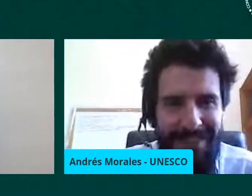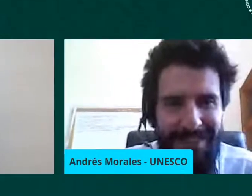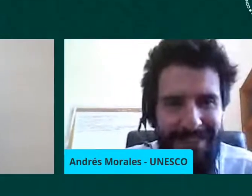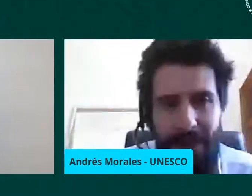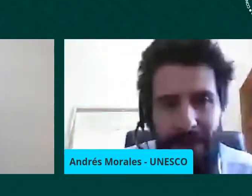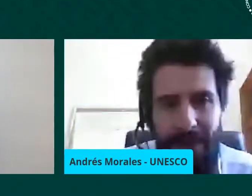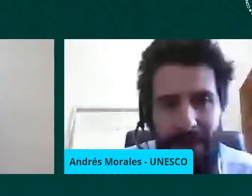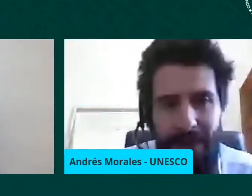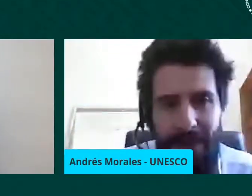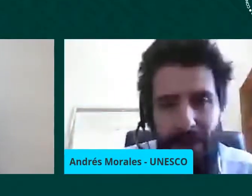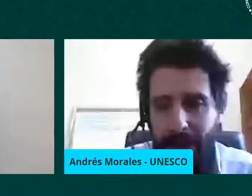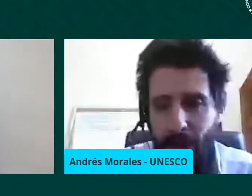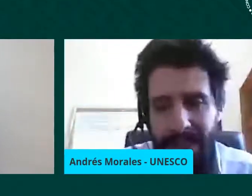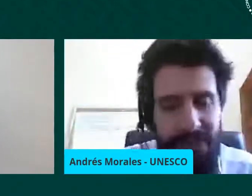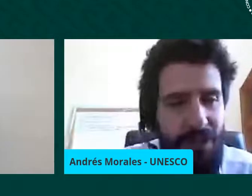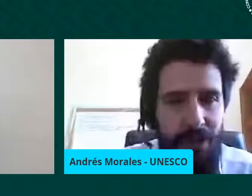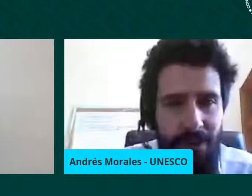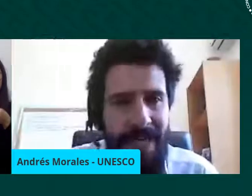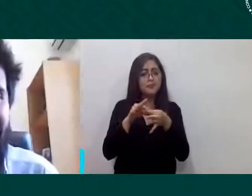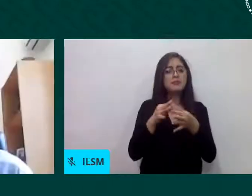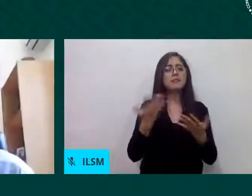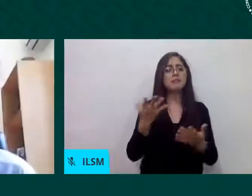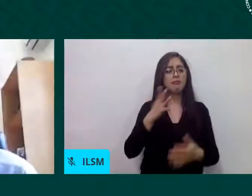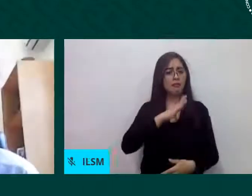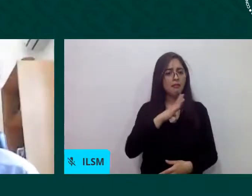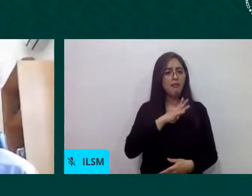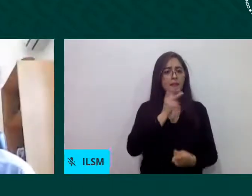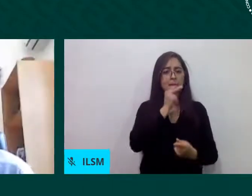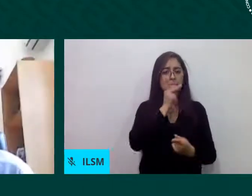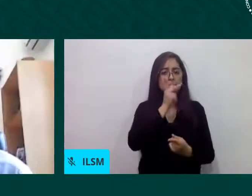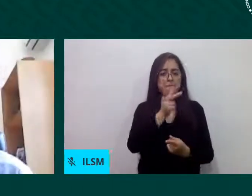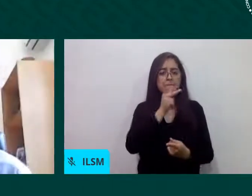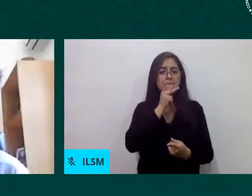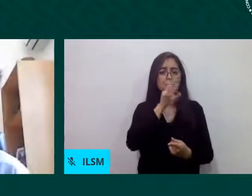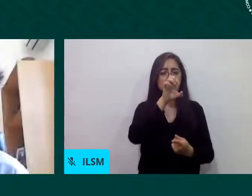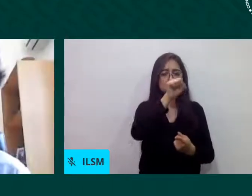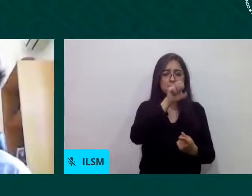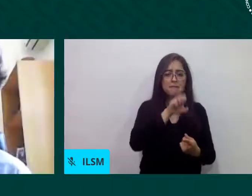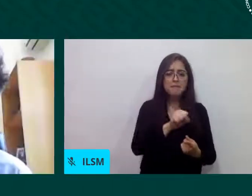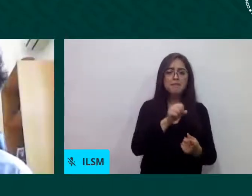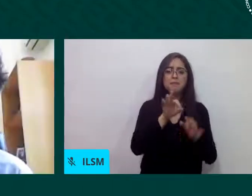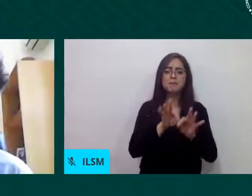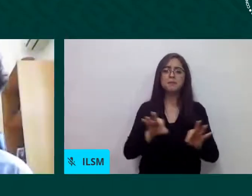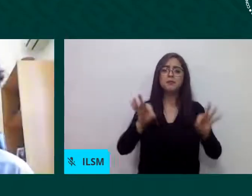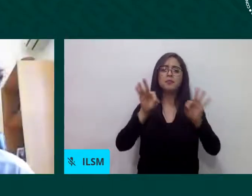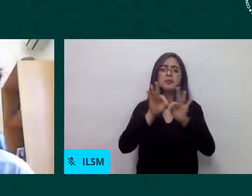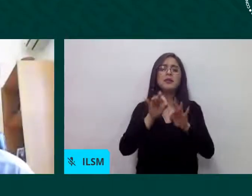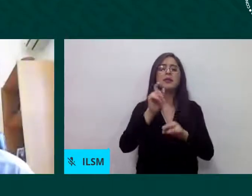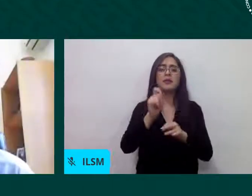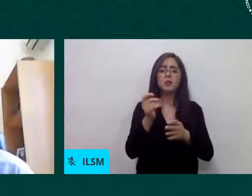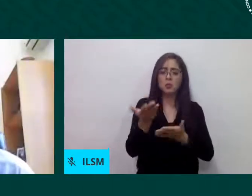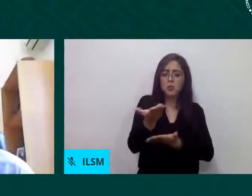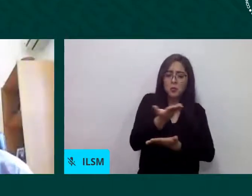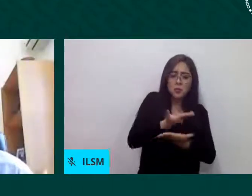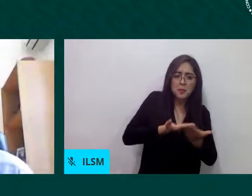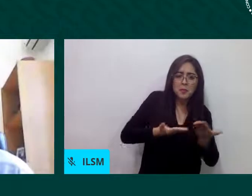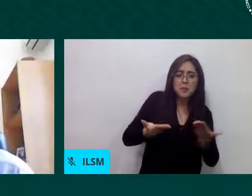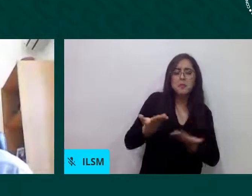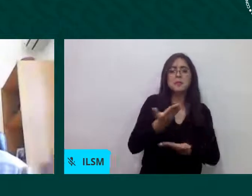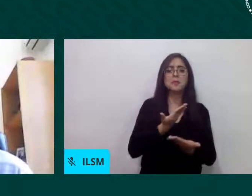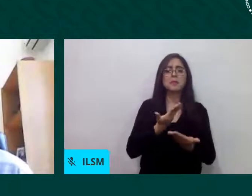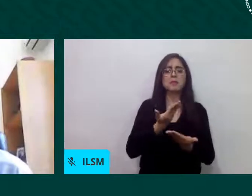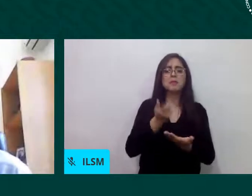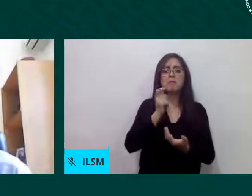palabras clave como la cooperación el intercambio la visión compartida ¿no? y por eso